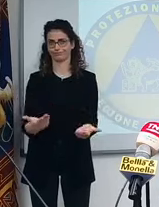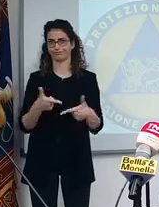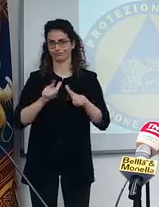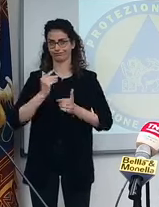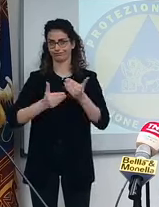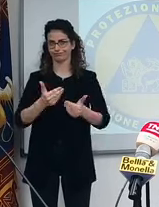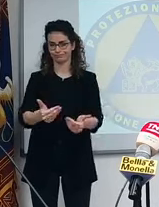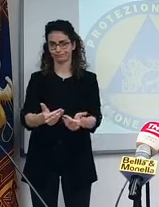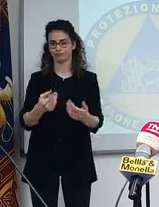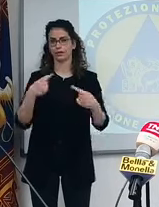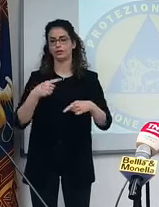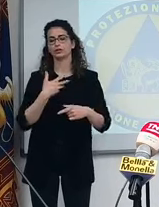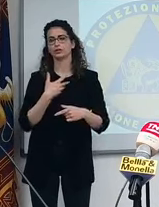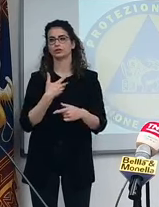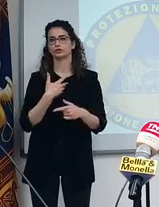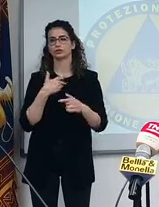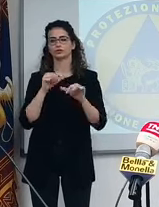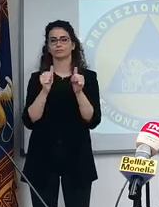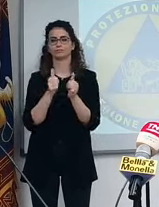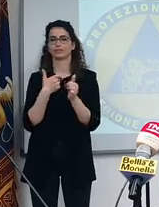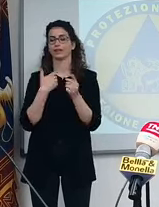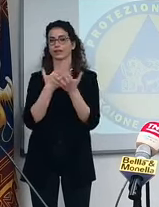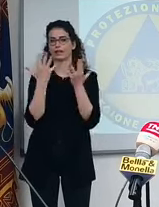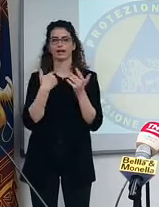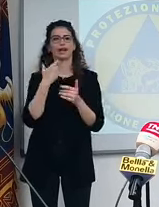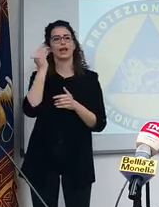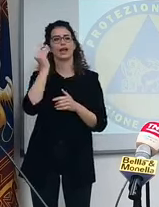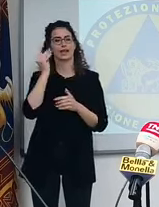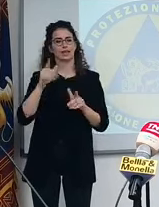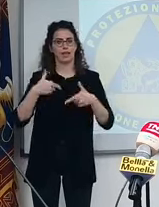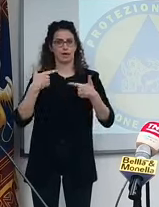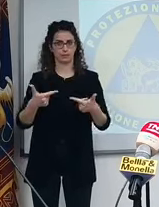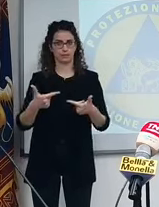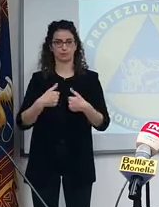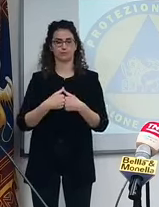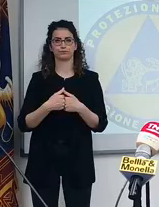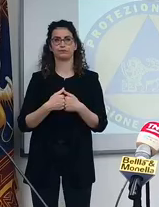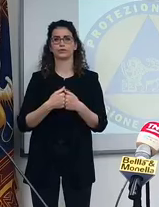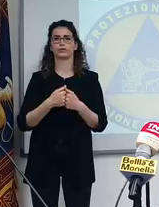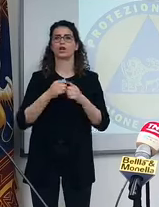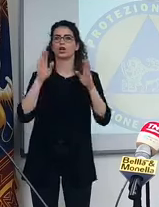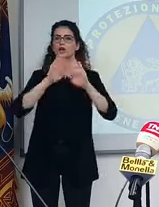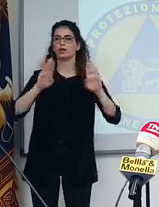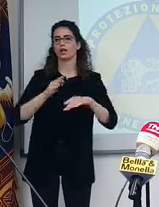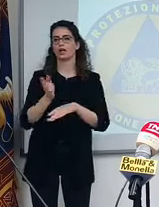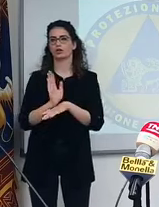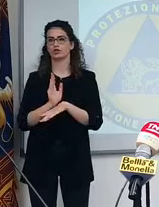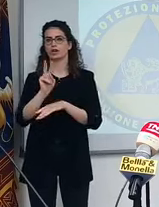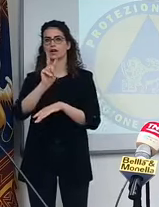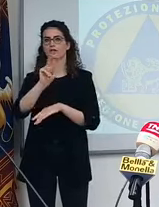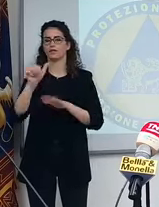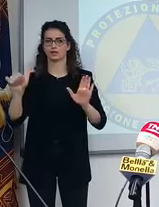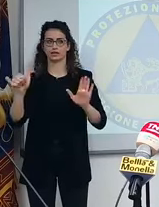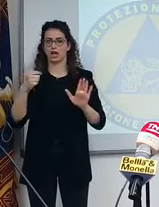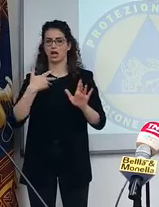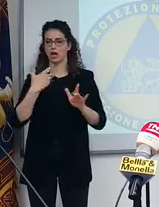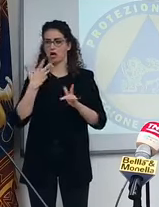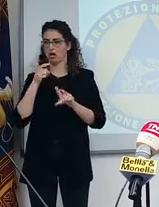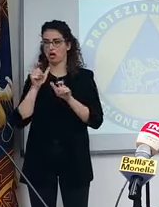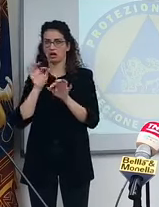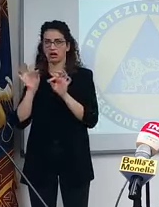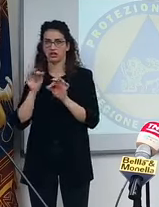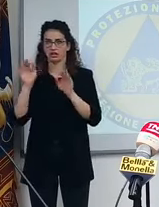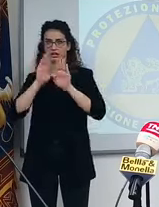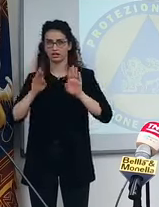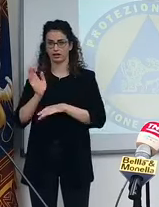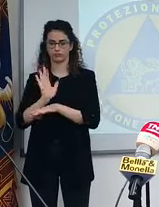Quindi ci sono degli aspetti da chiarire. Faccio un esempio ulteriore. Apriamo i cinema e i teatri, il 26, non ho nulla contro i cinema e teatri.